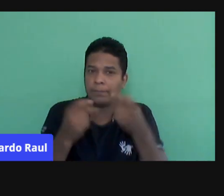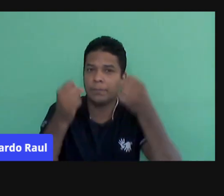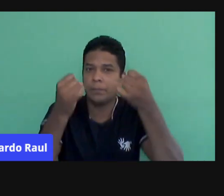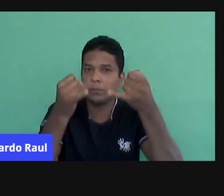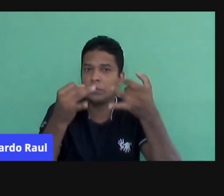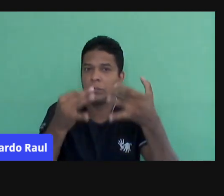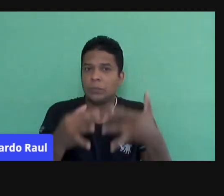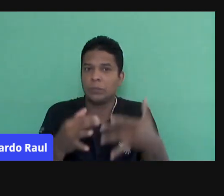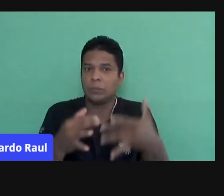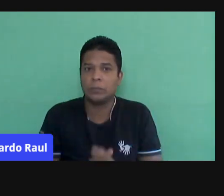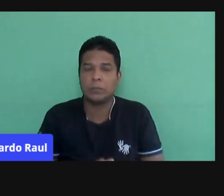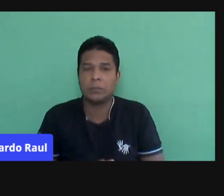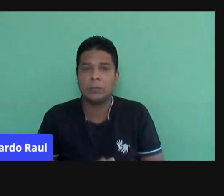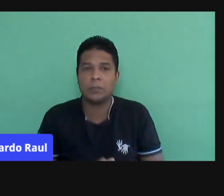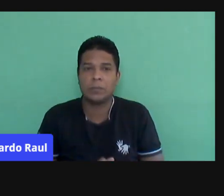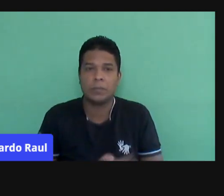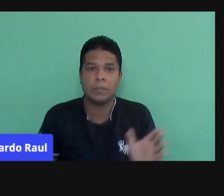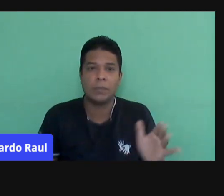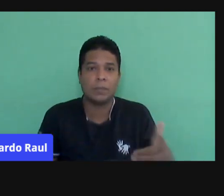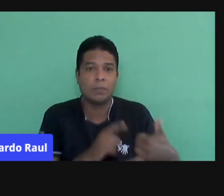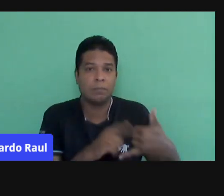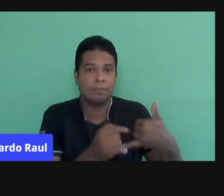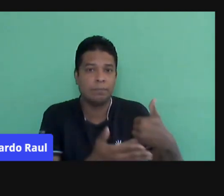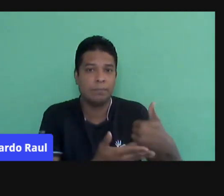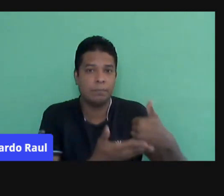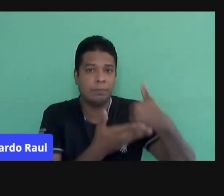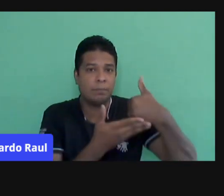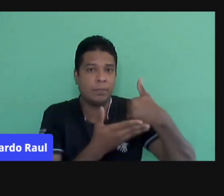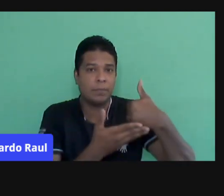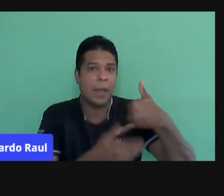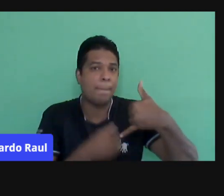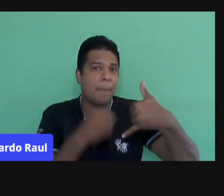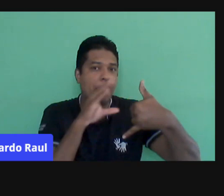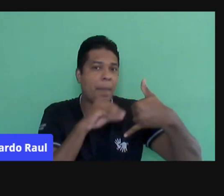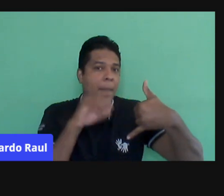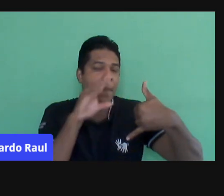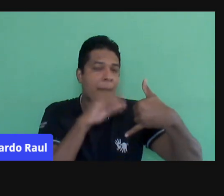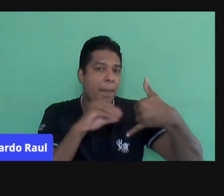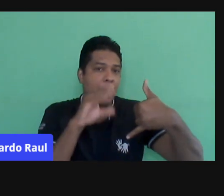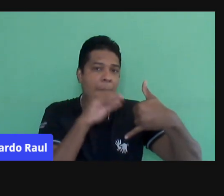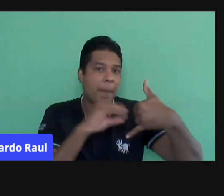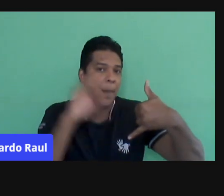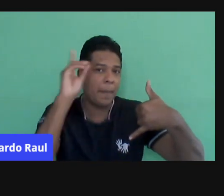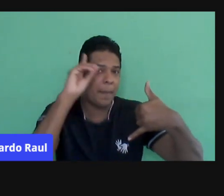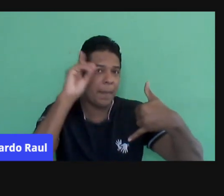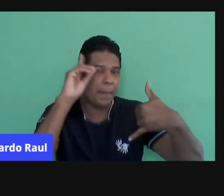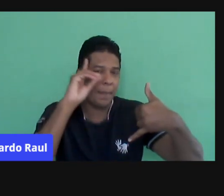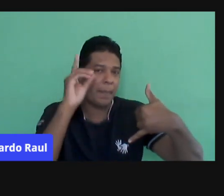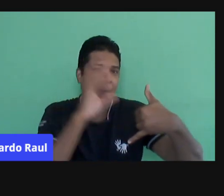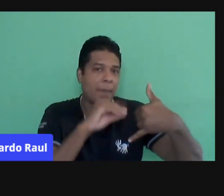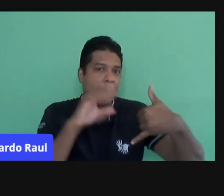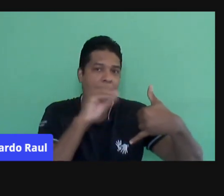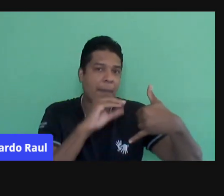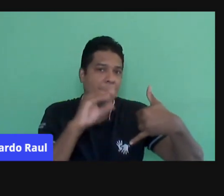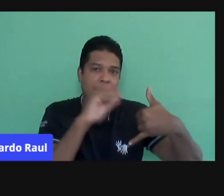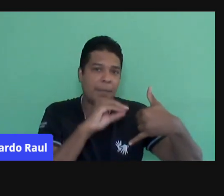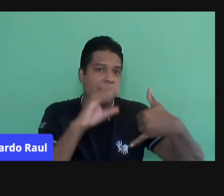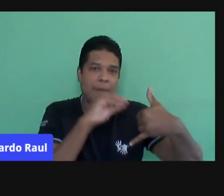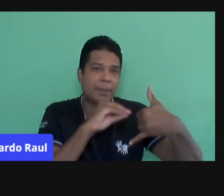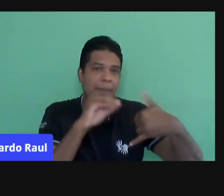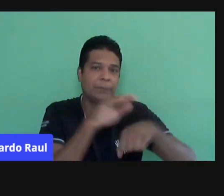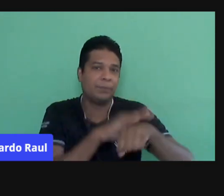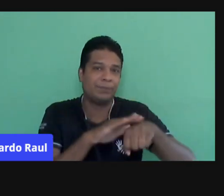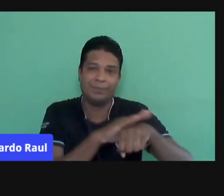dá para eu pegar, ligar o celular e falando, né? Como a gente faz no dia a dia de sala de aula que você liga, né? E vai